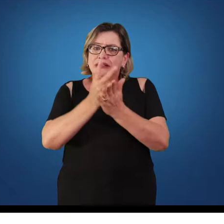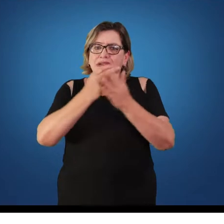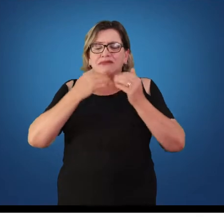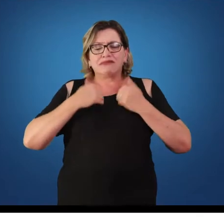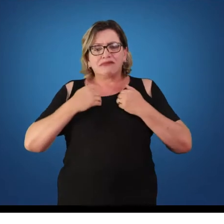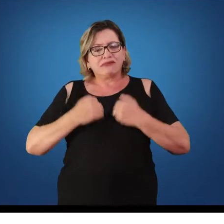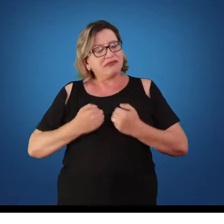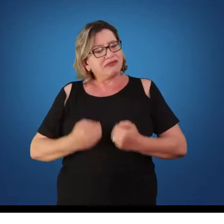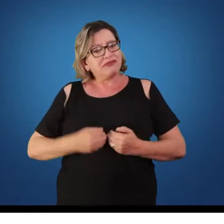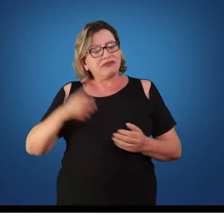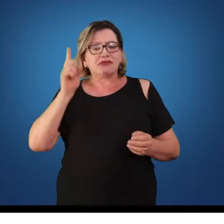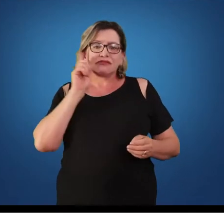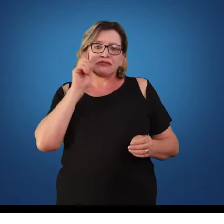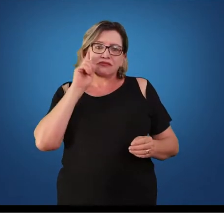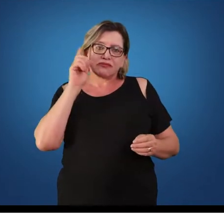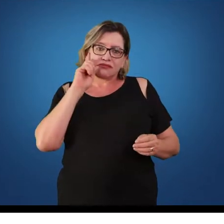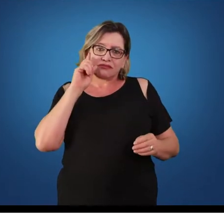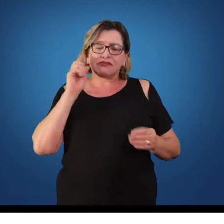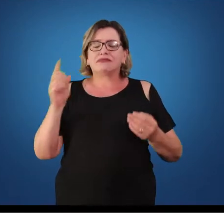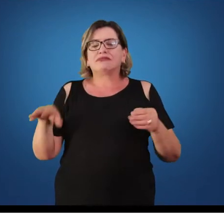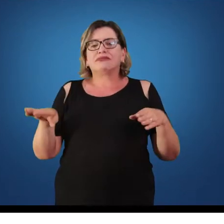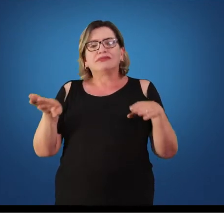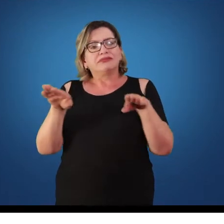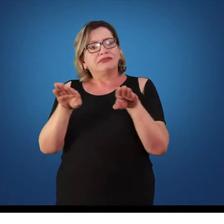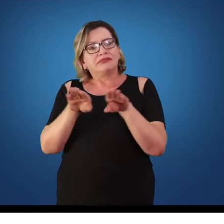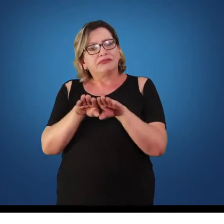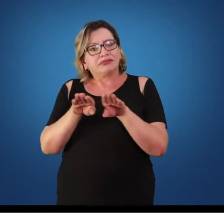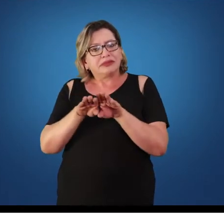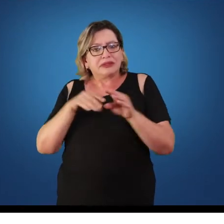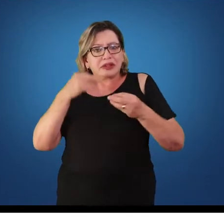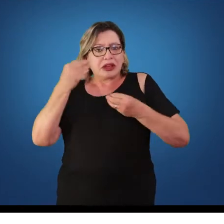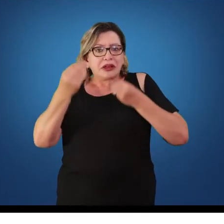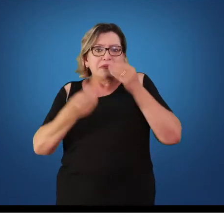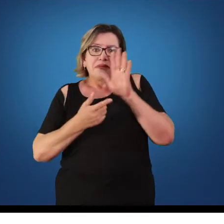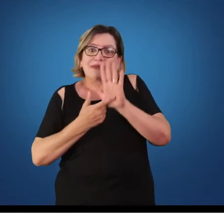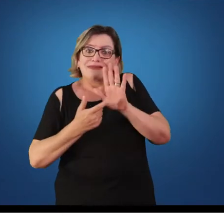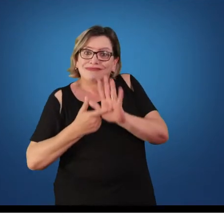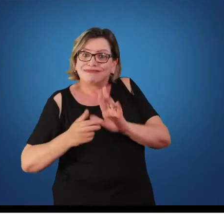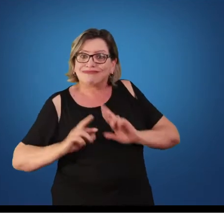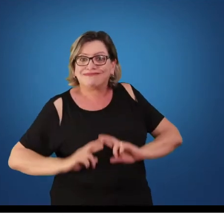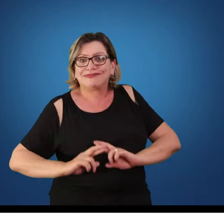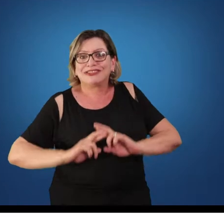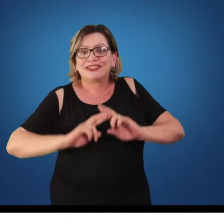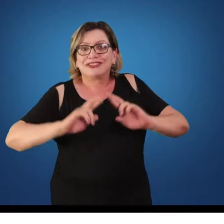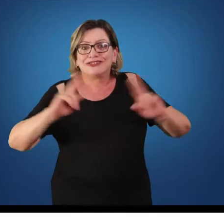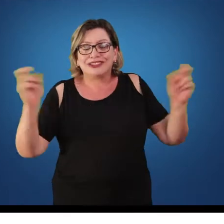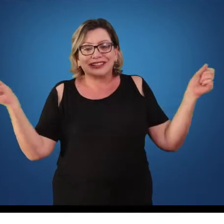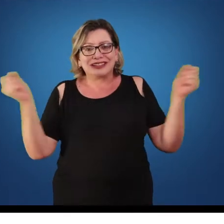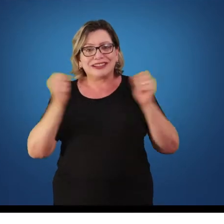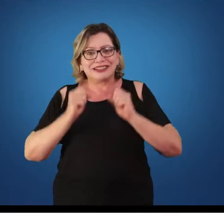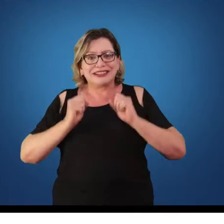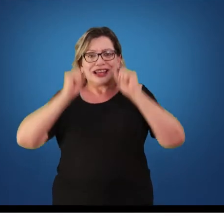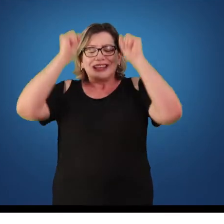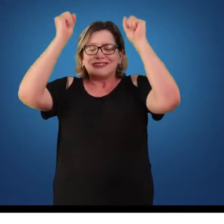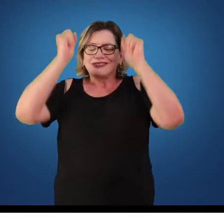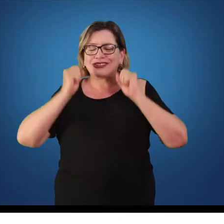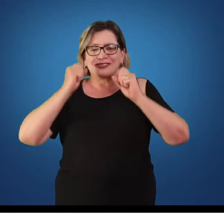a dia, também se configura de uma outra forma nas ginásticas competitivas, nas ginásticas